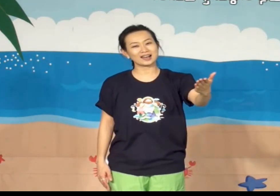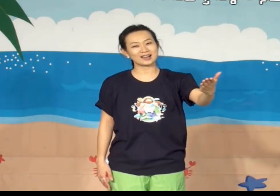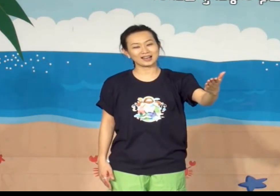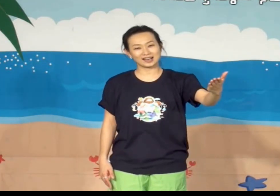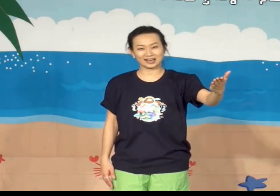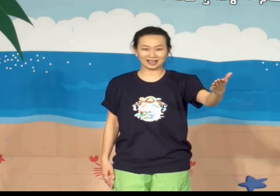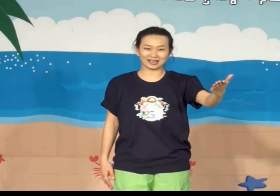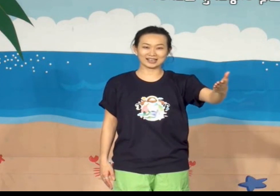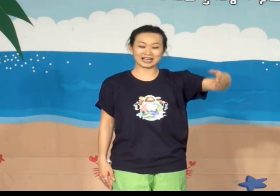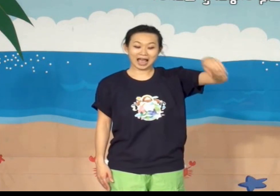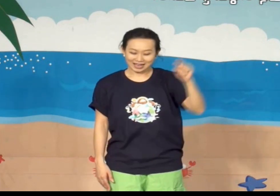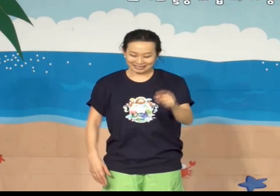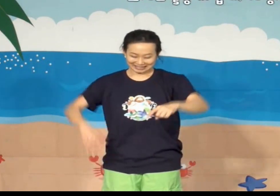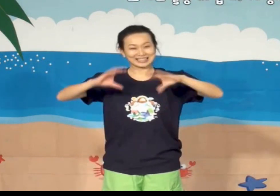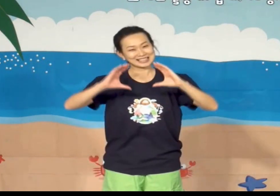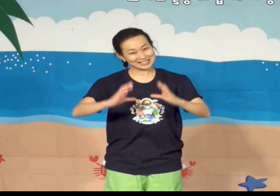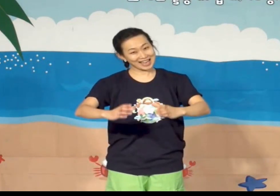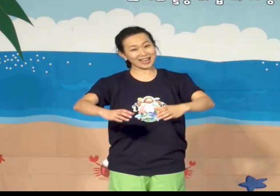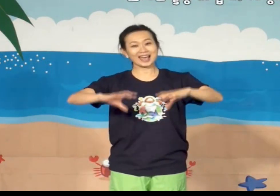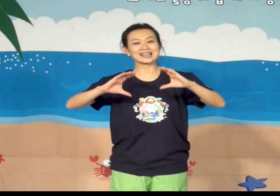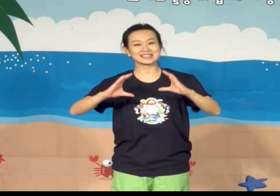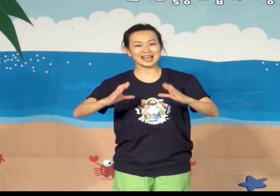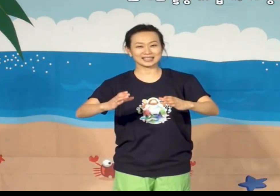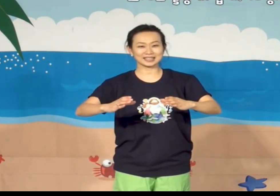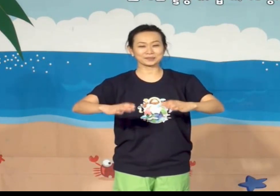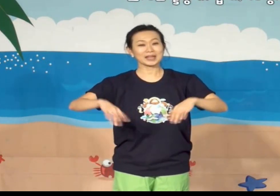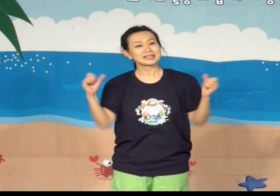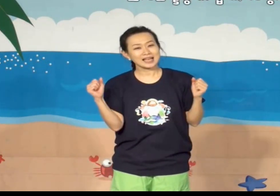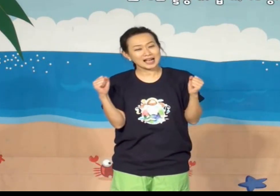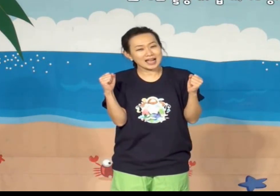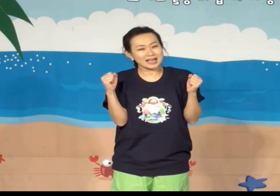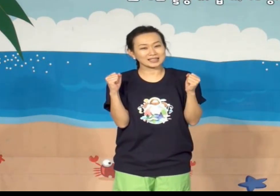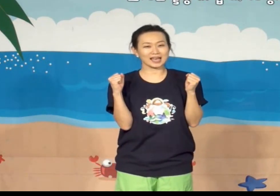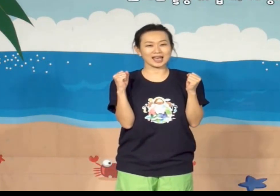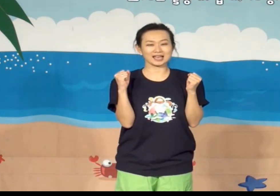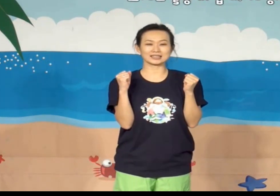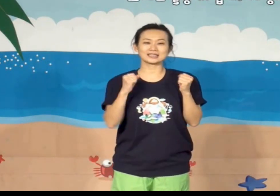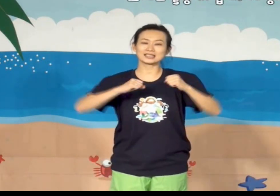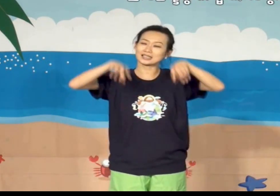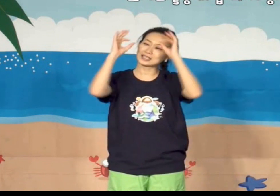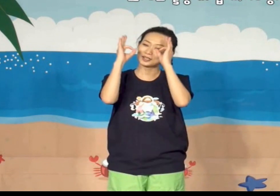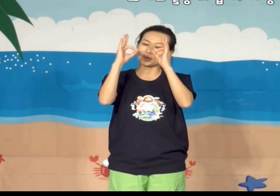이 세상이 차갑게 등을